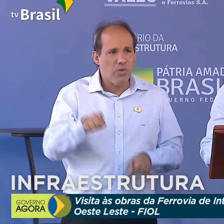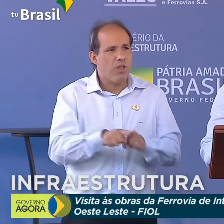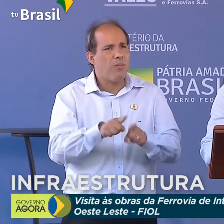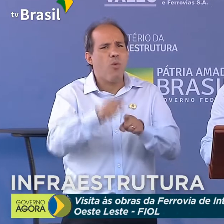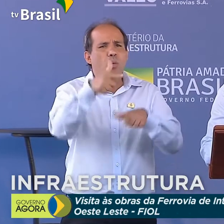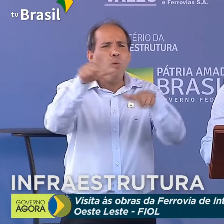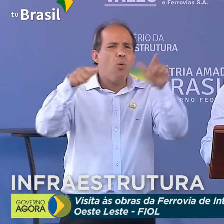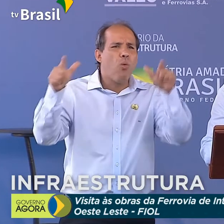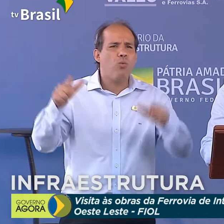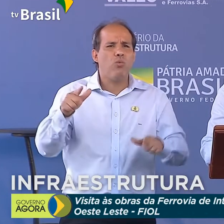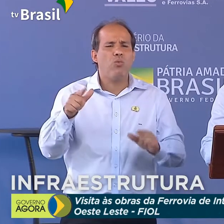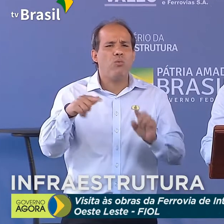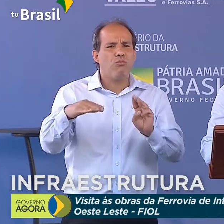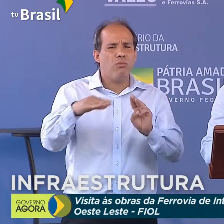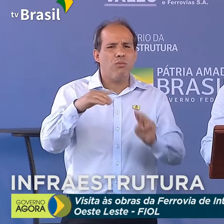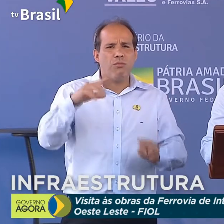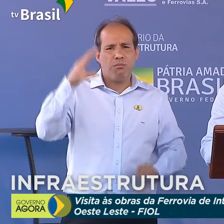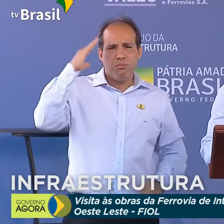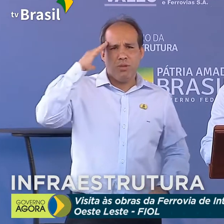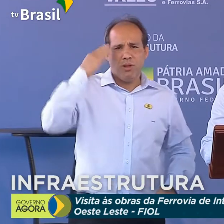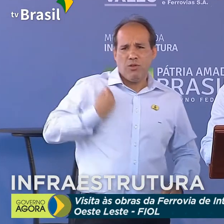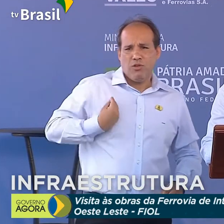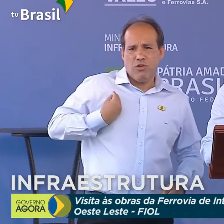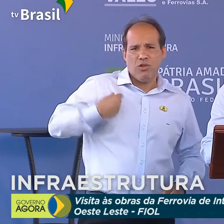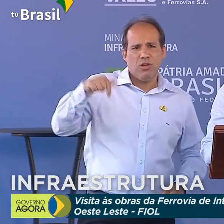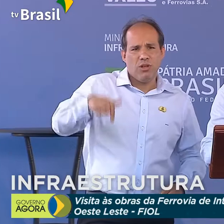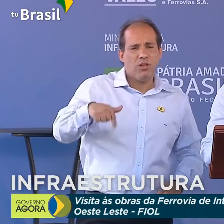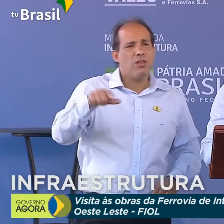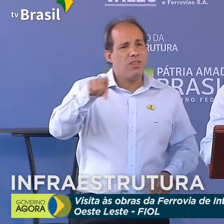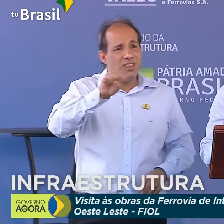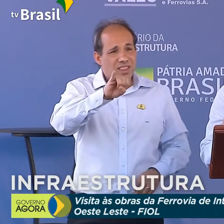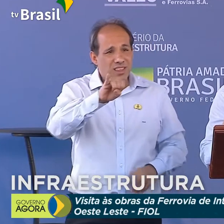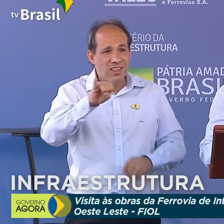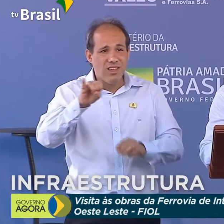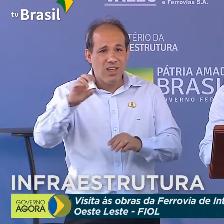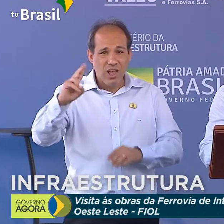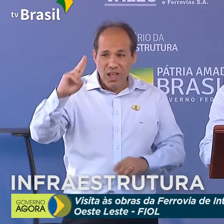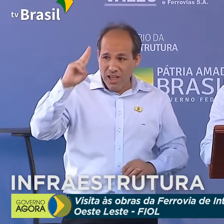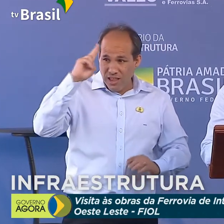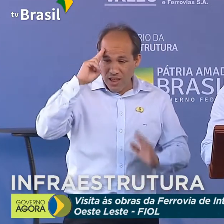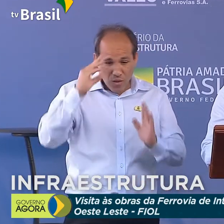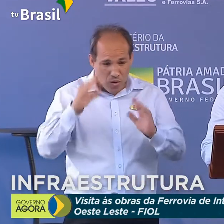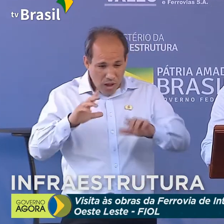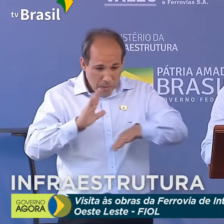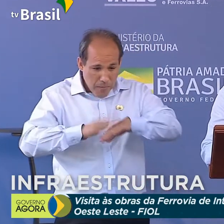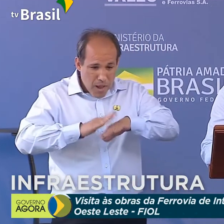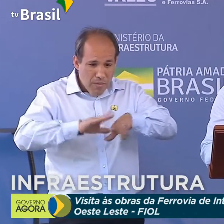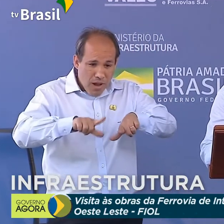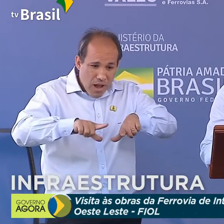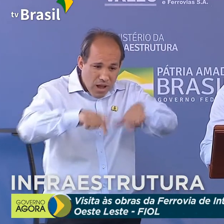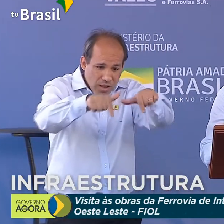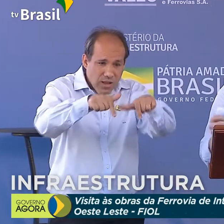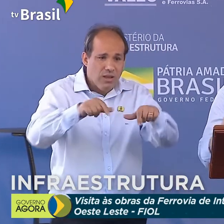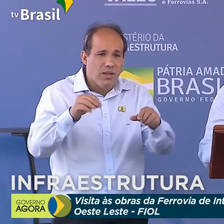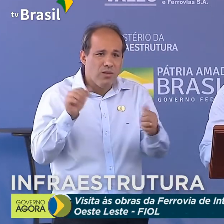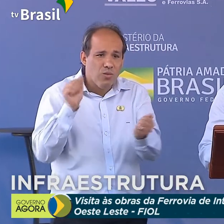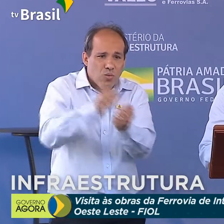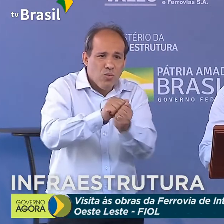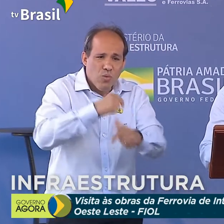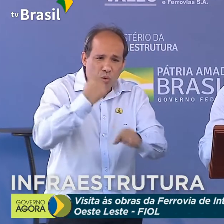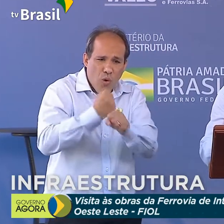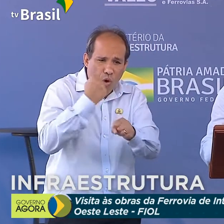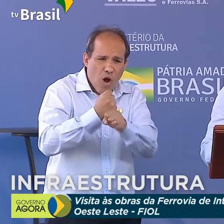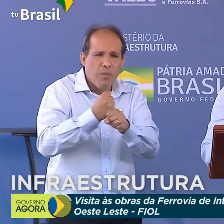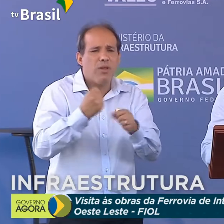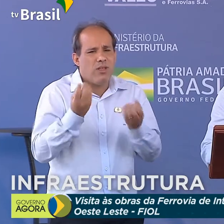Guedon. A gente sabe que, quando o Exército coloca um selo de qualidade na execução de uma obra, isso atrai não